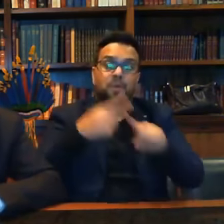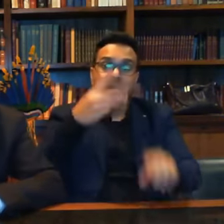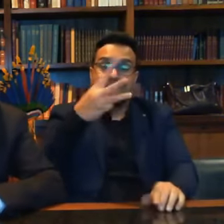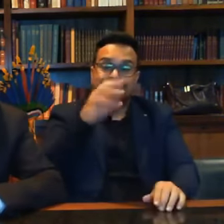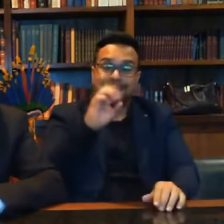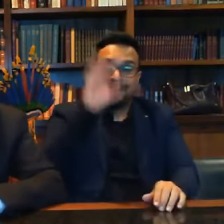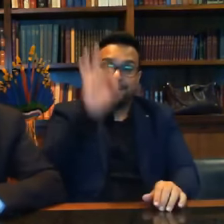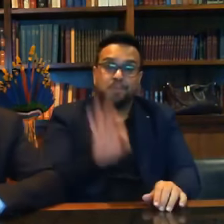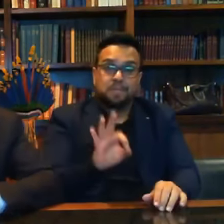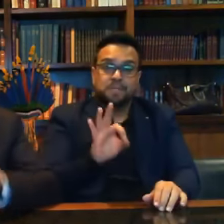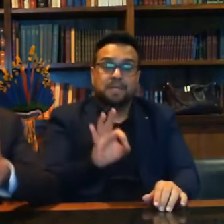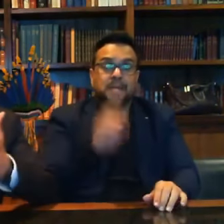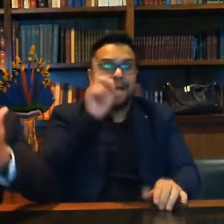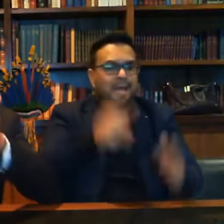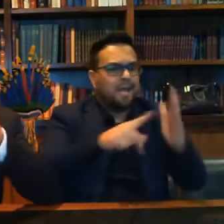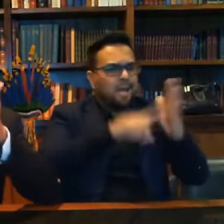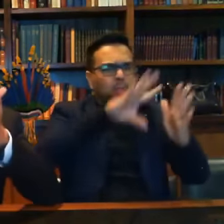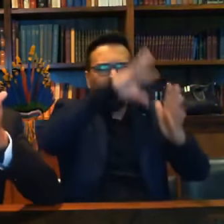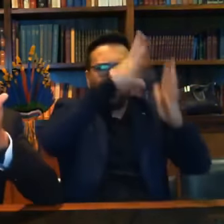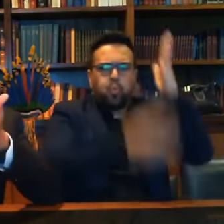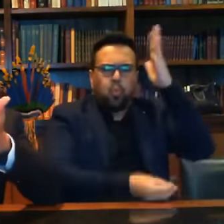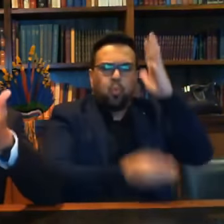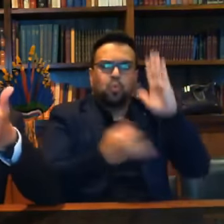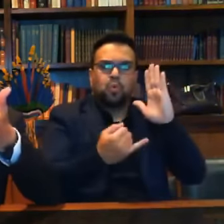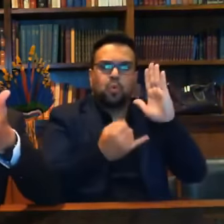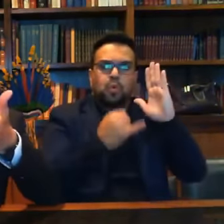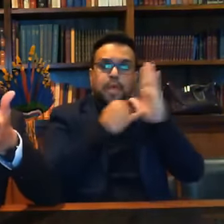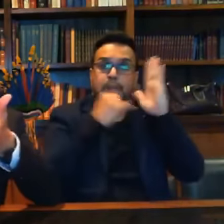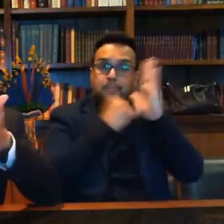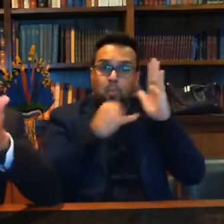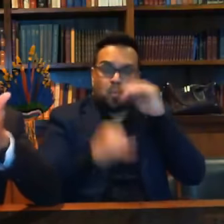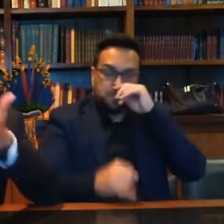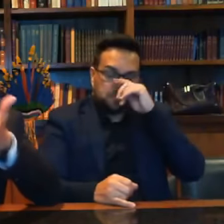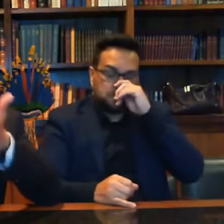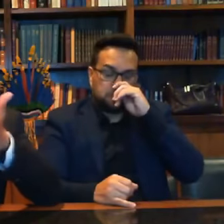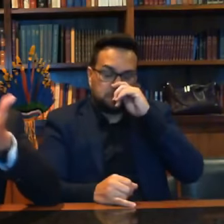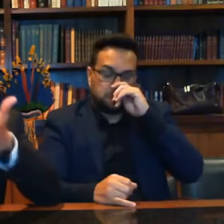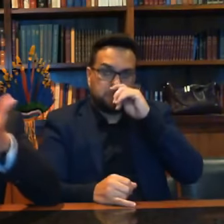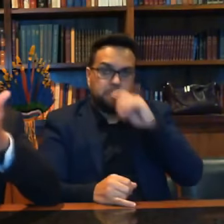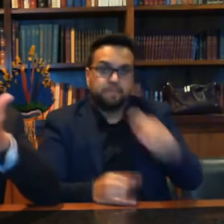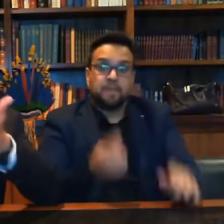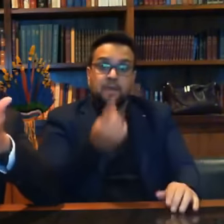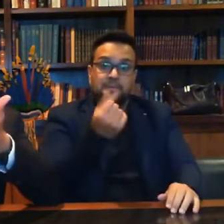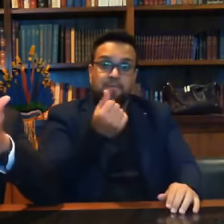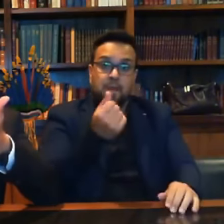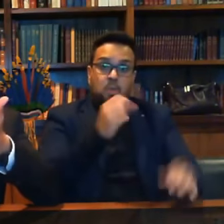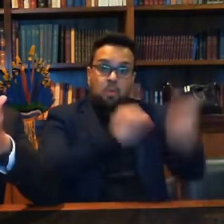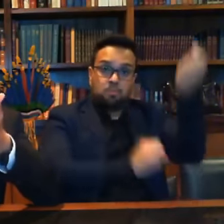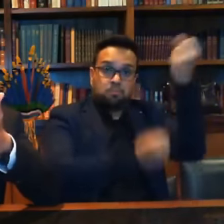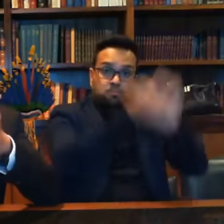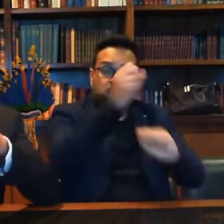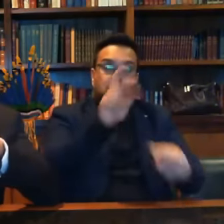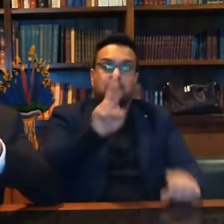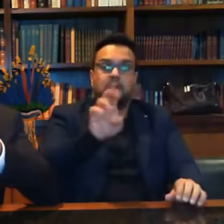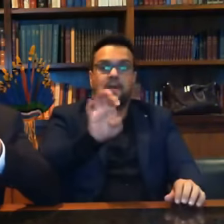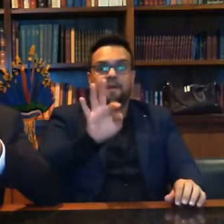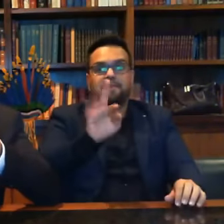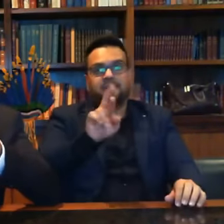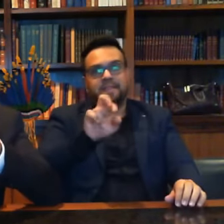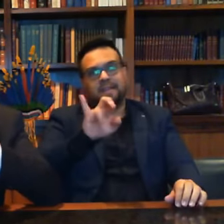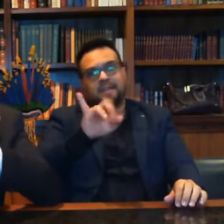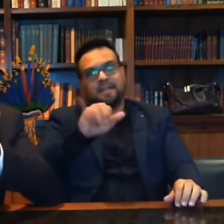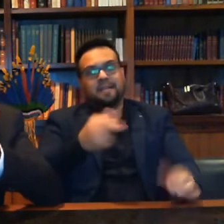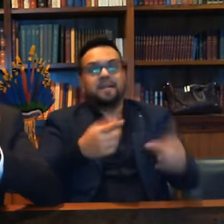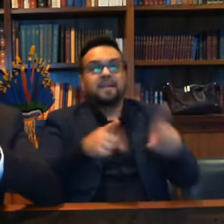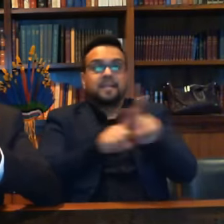incide em cima de tudo. Incide em cima do preço da refinaria incide em